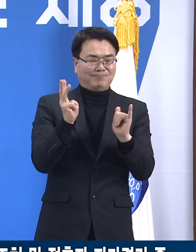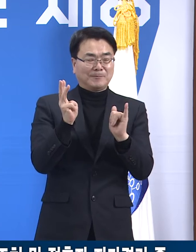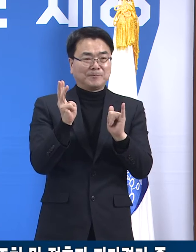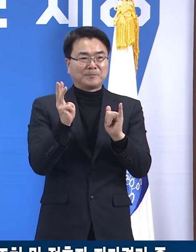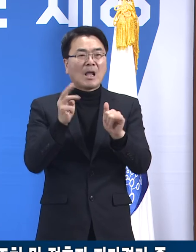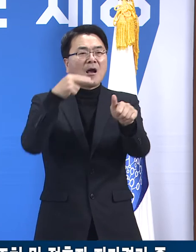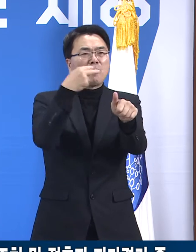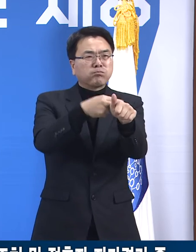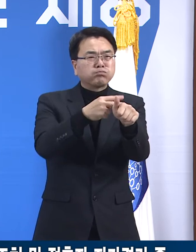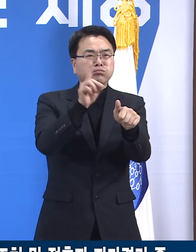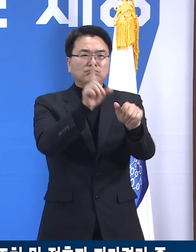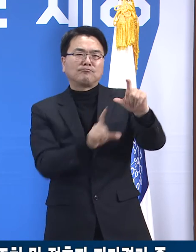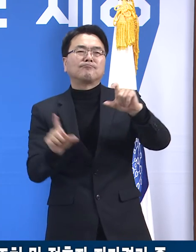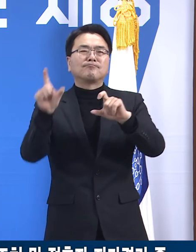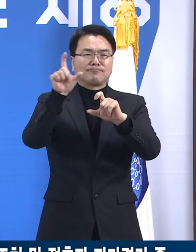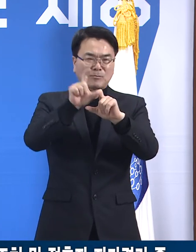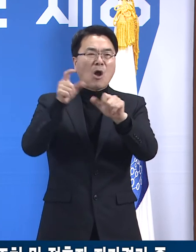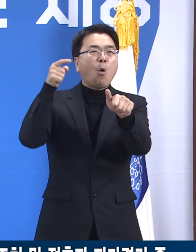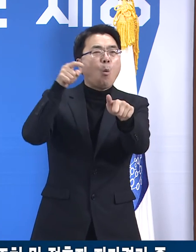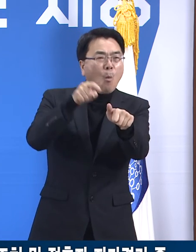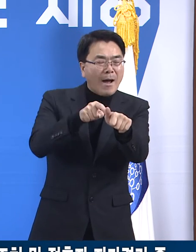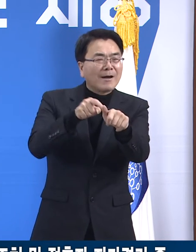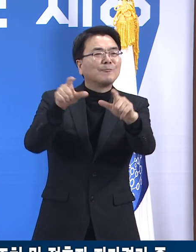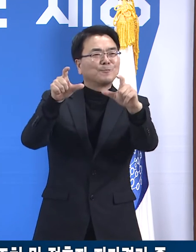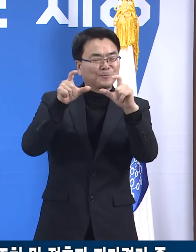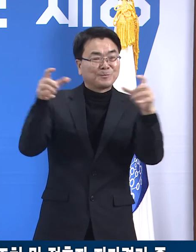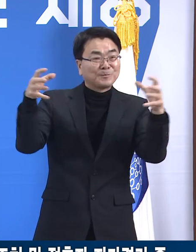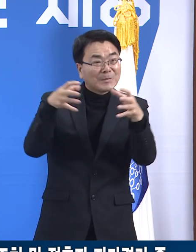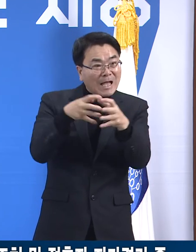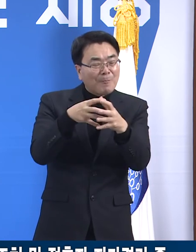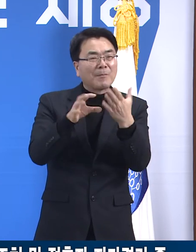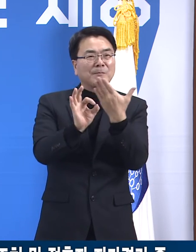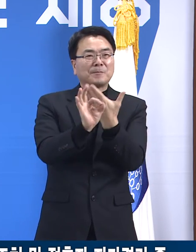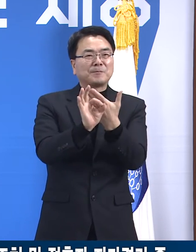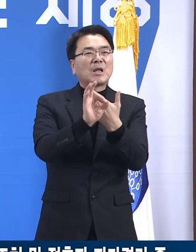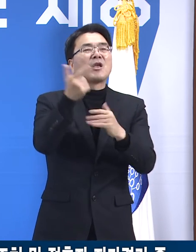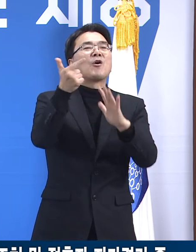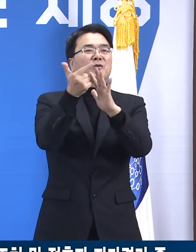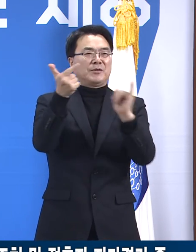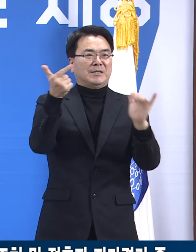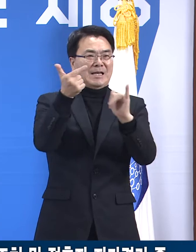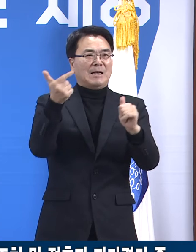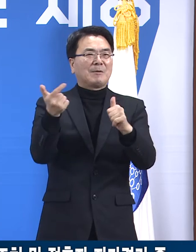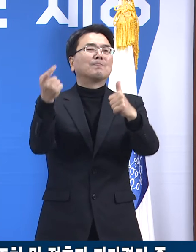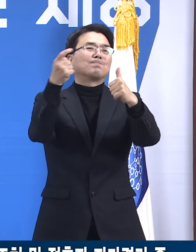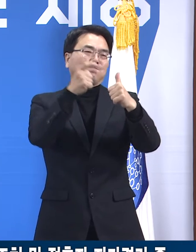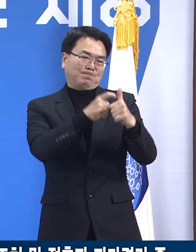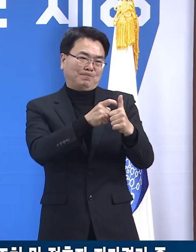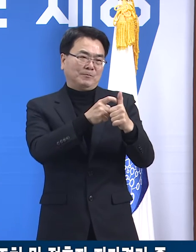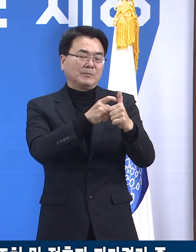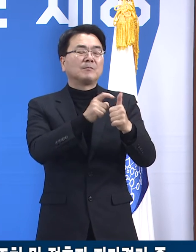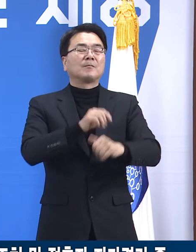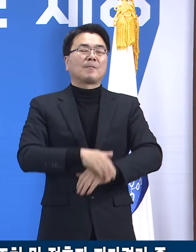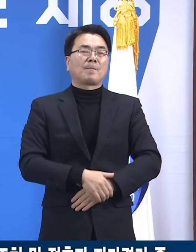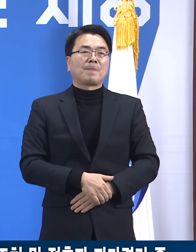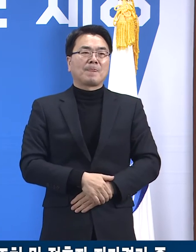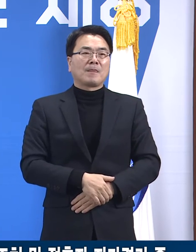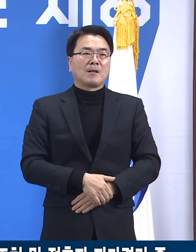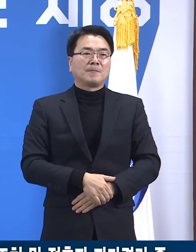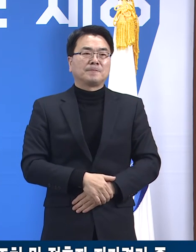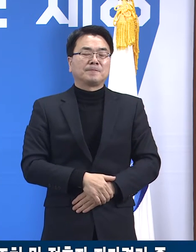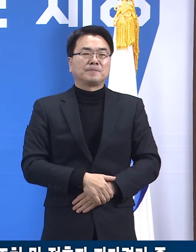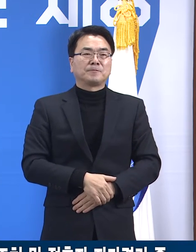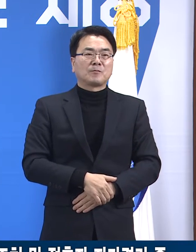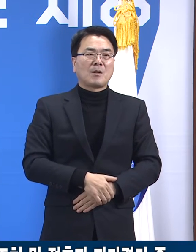교사 1명이 추가 확진 판정을 받으면서 총 확진자는 6명으로 확인됩니다. 추가